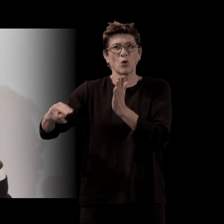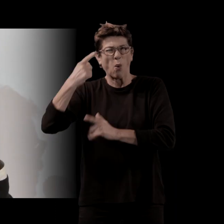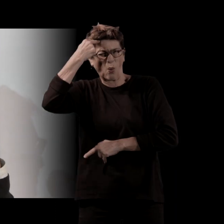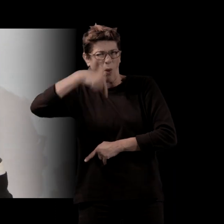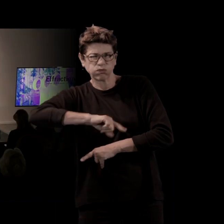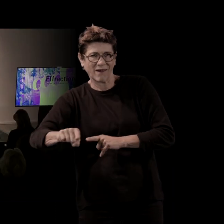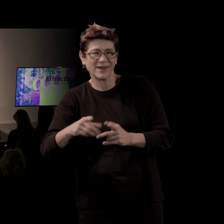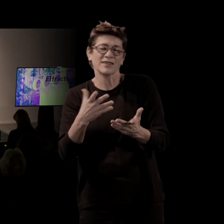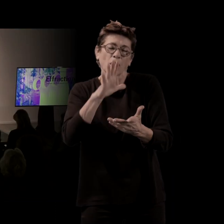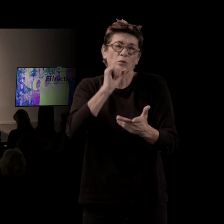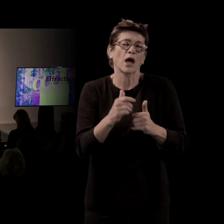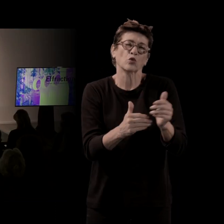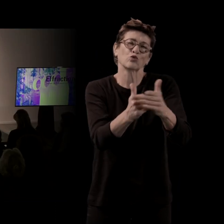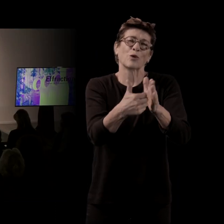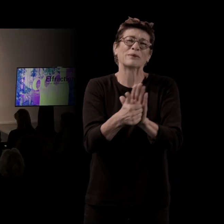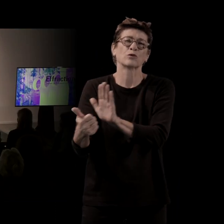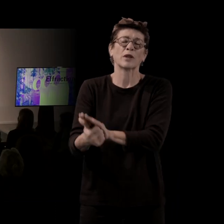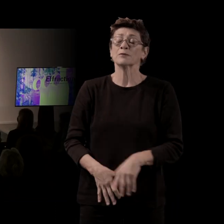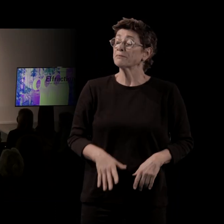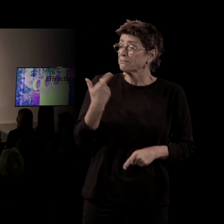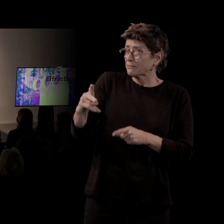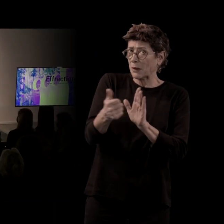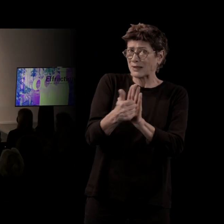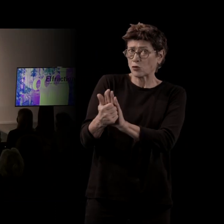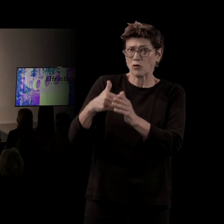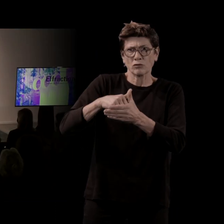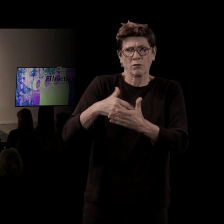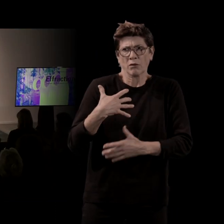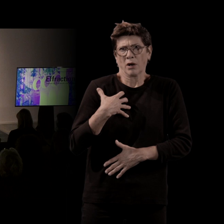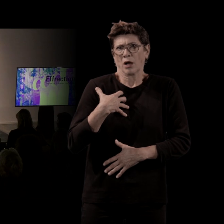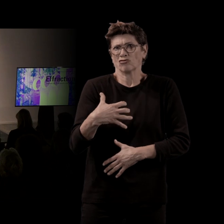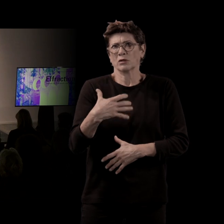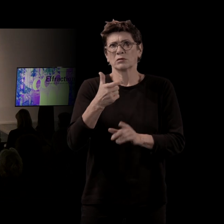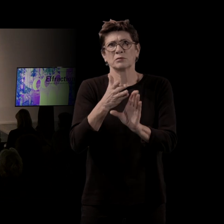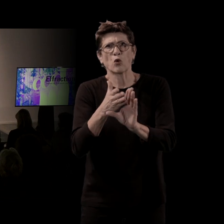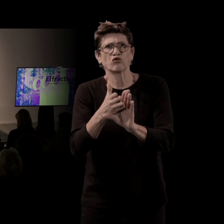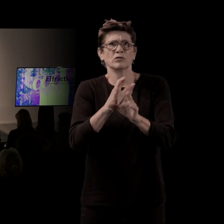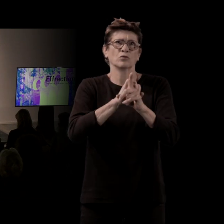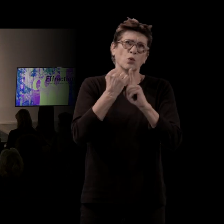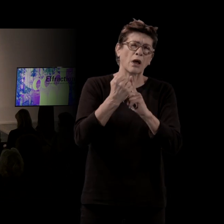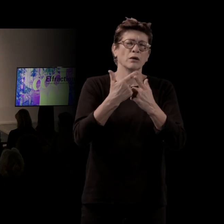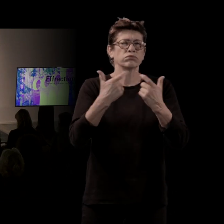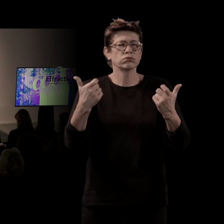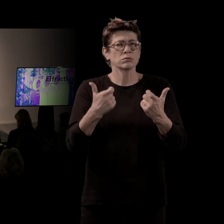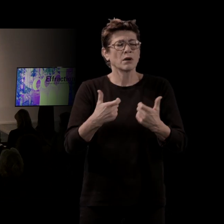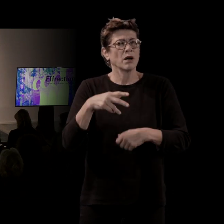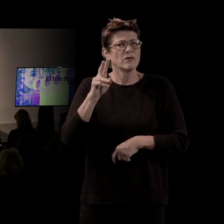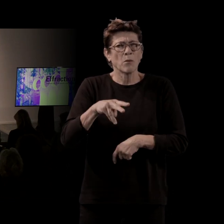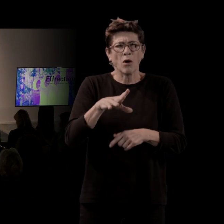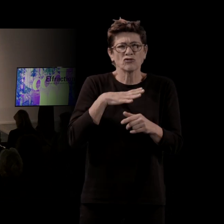construits. Vos personnages, encore une fois, sont d'une grande richesse psychologique, sociale, vraiment, ils fonctionnent sur des détails. Qu